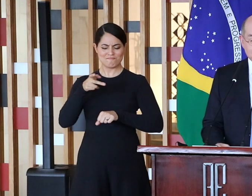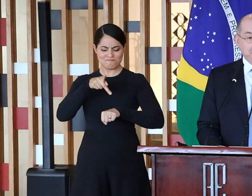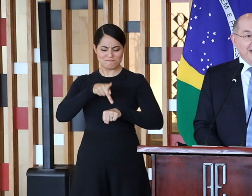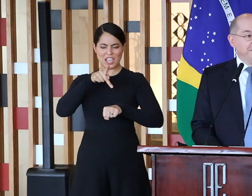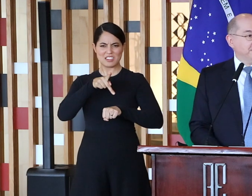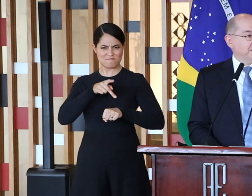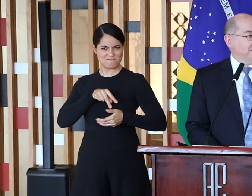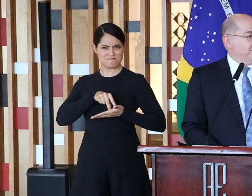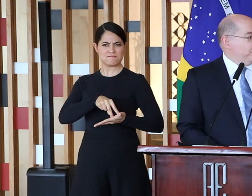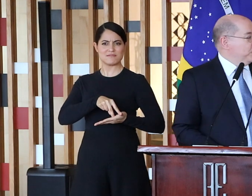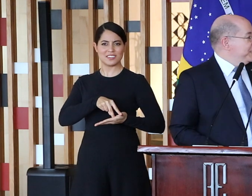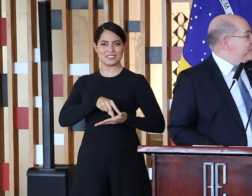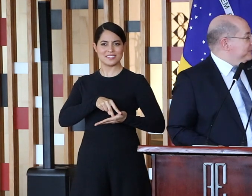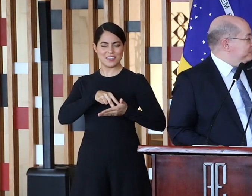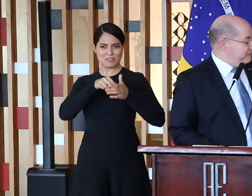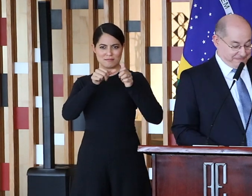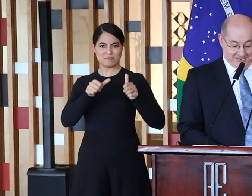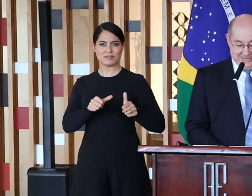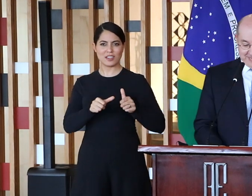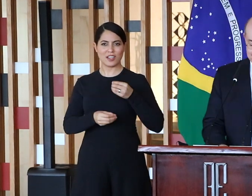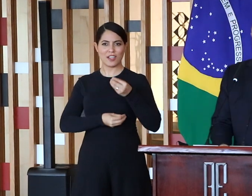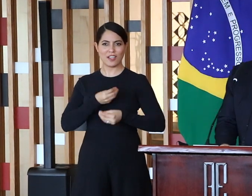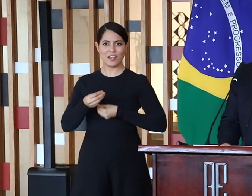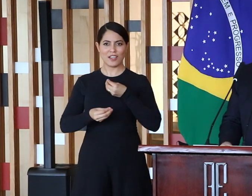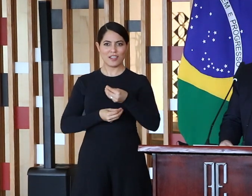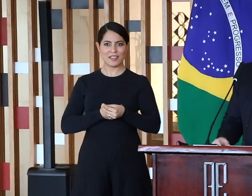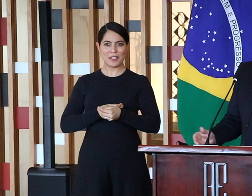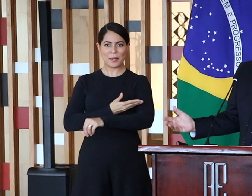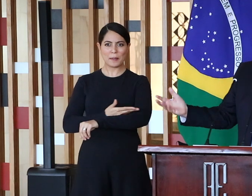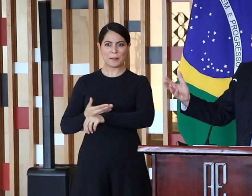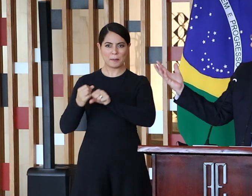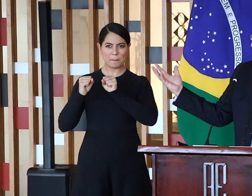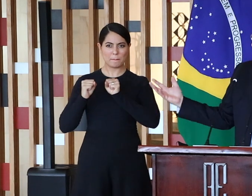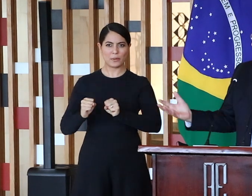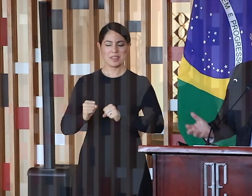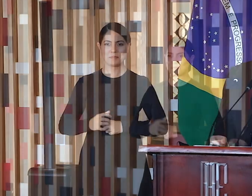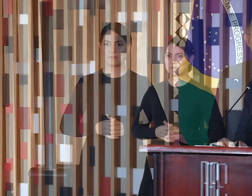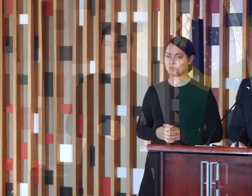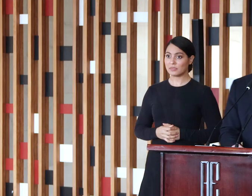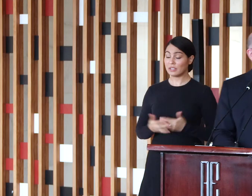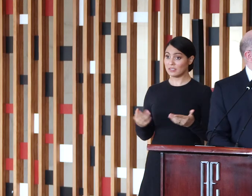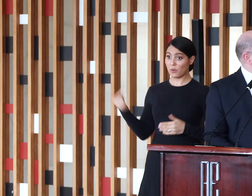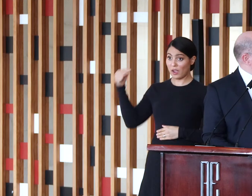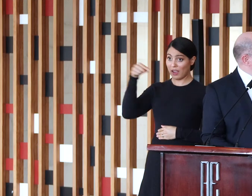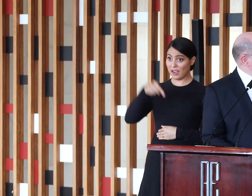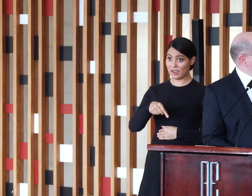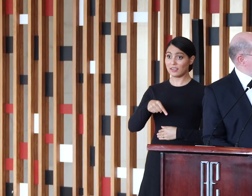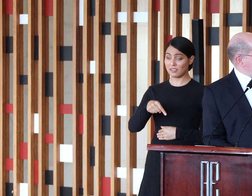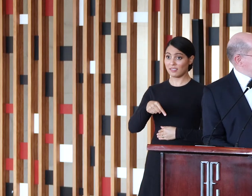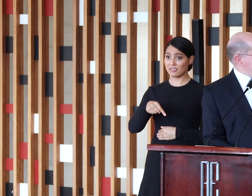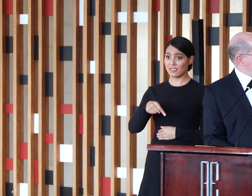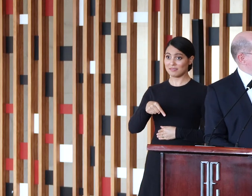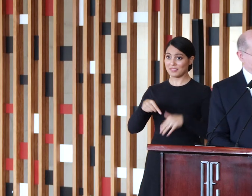Em outras palavras, poder brando. Estamos aqui, neste verdadeiro palácio, ou templo, como